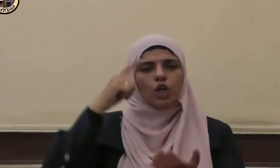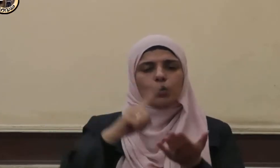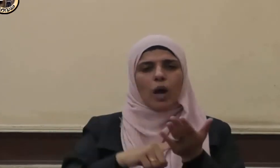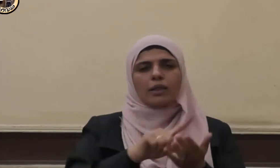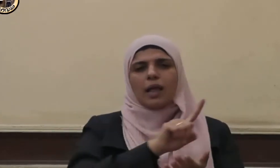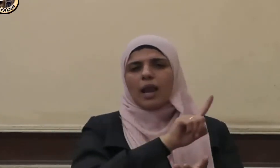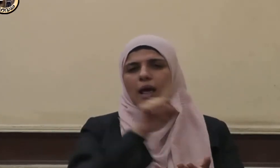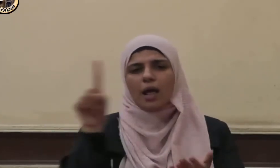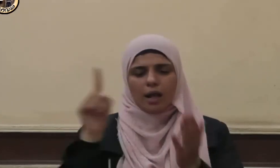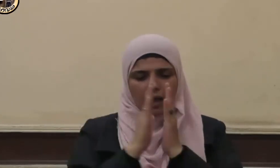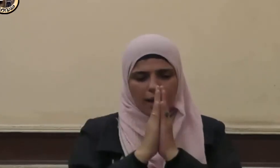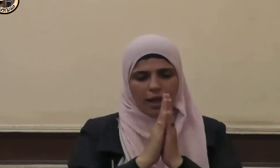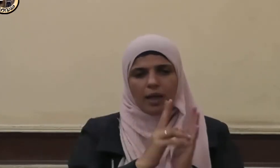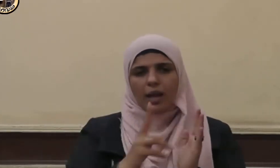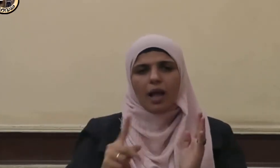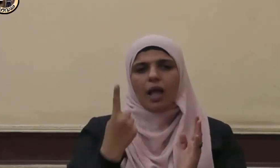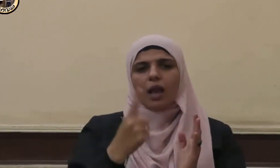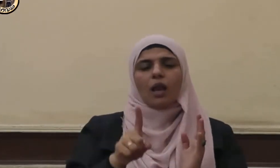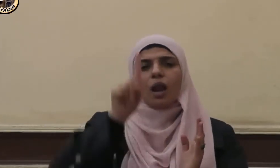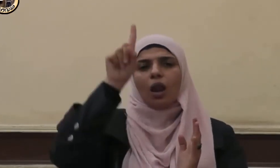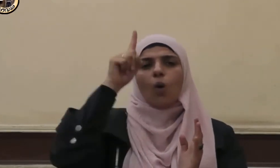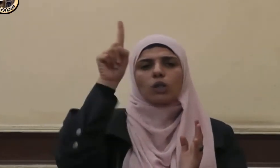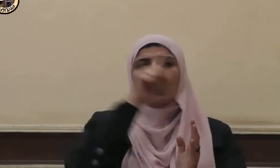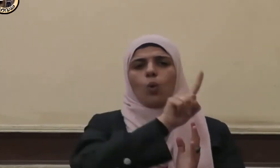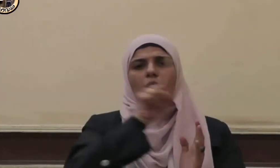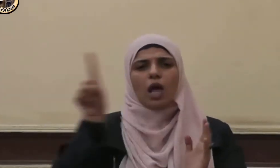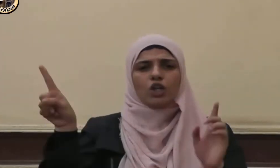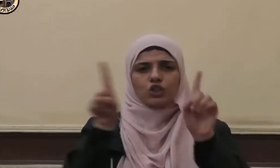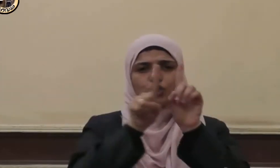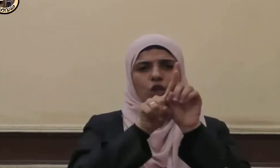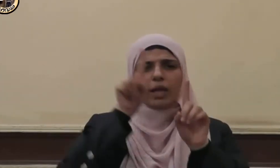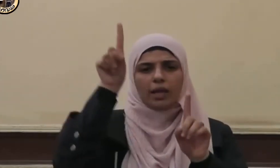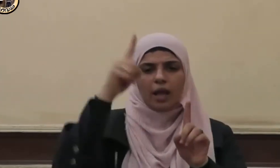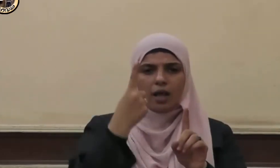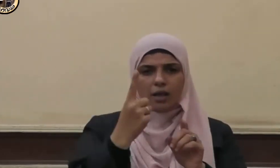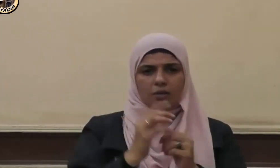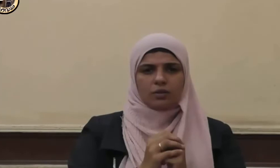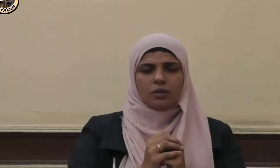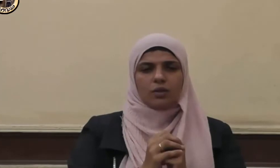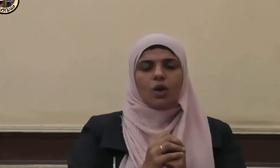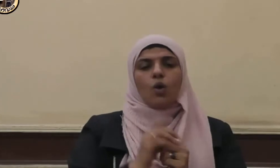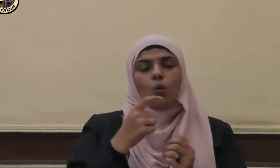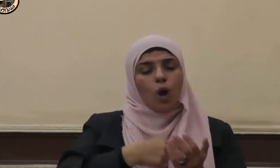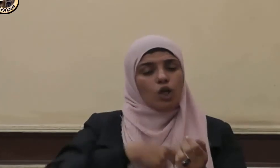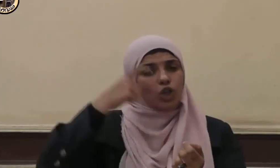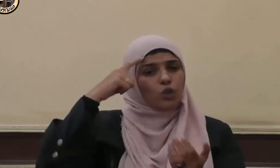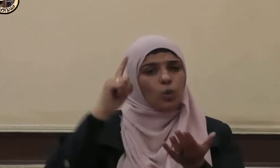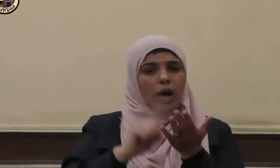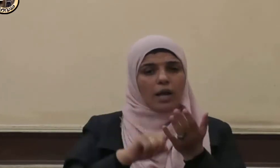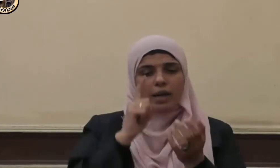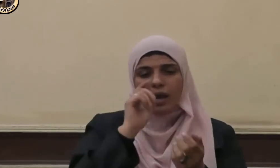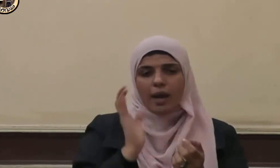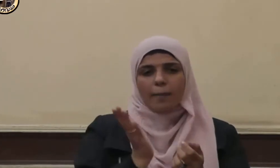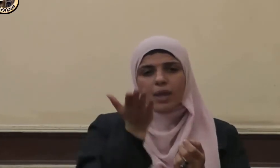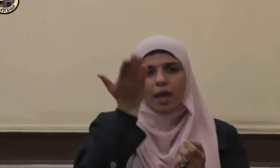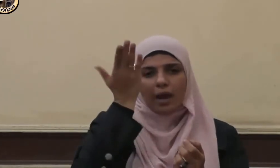إله إلا الله وحده لا شديك له وأشهد أن سيدنا ونبينا